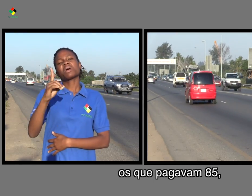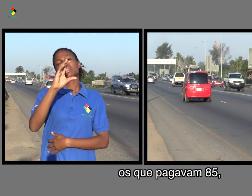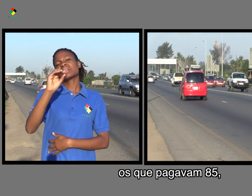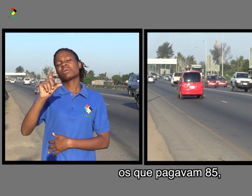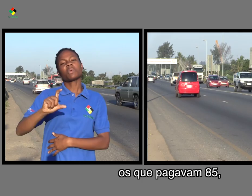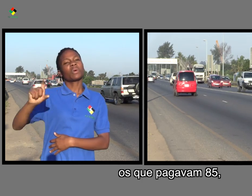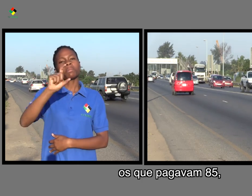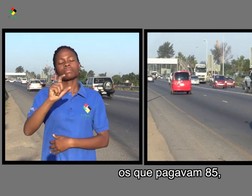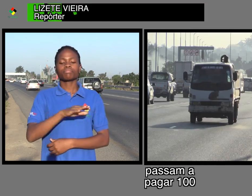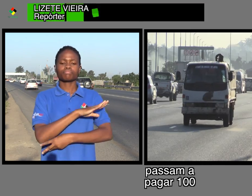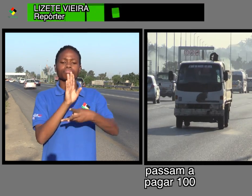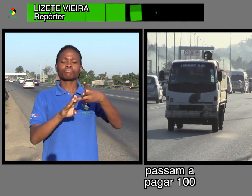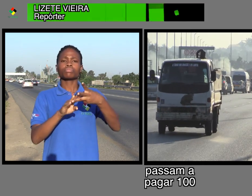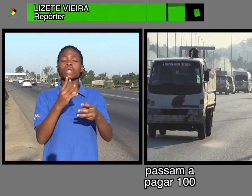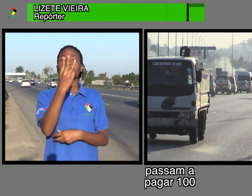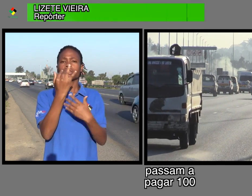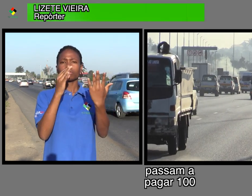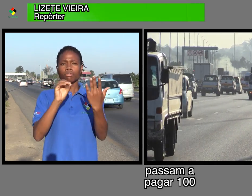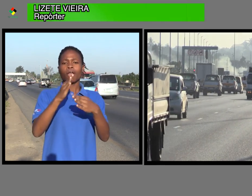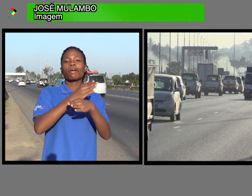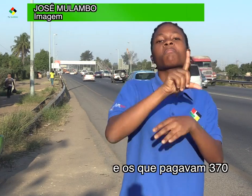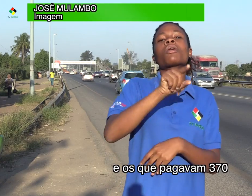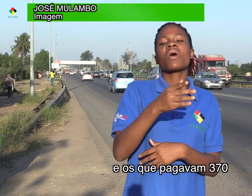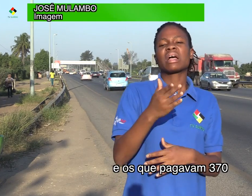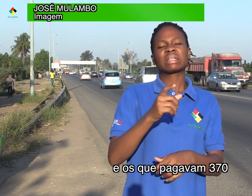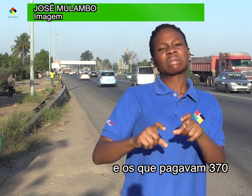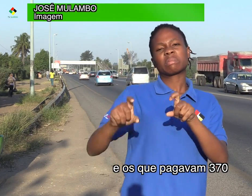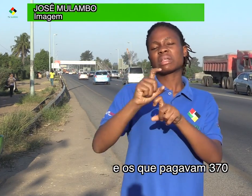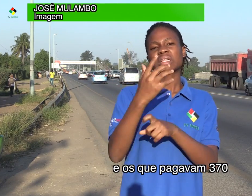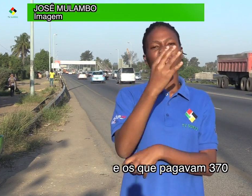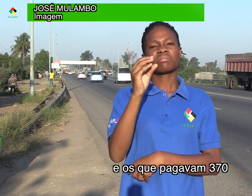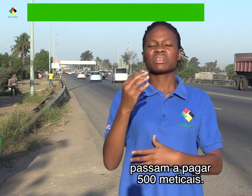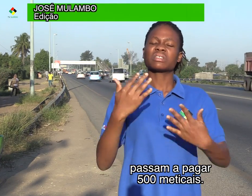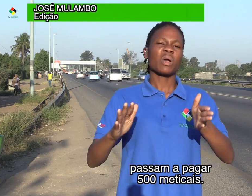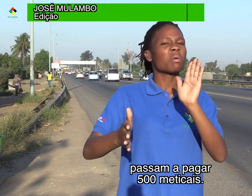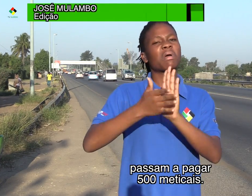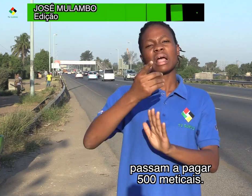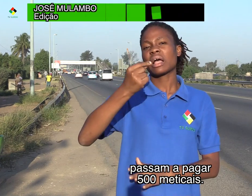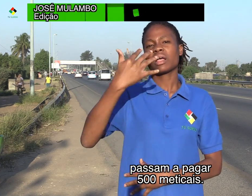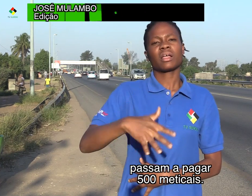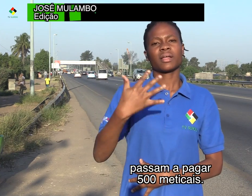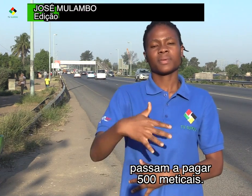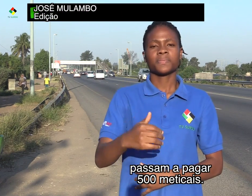pagavam 85 passam a pagar 100 e os que pagavam 370 passam a pagar 500 meticais.